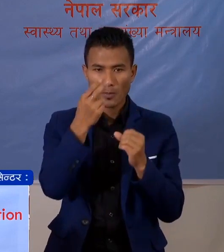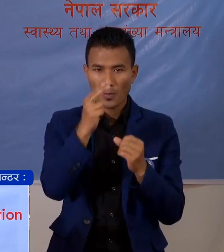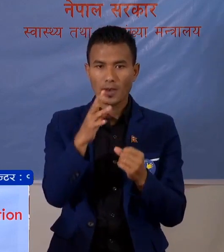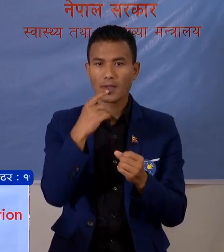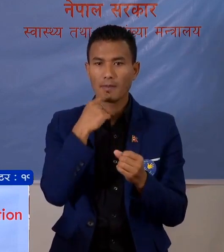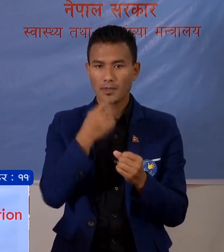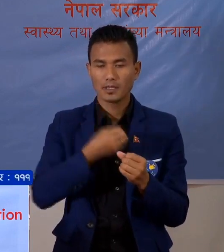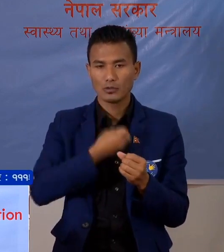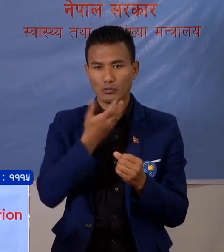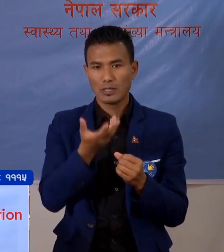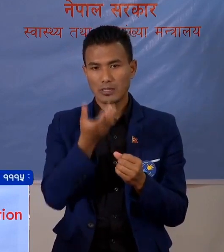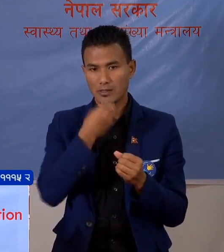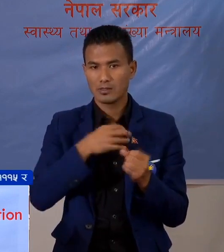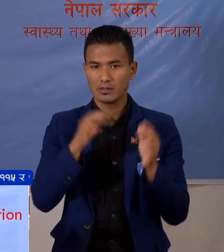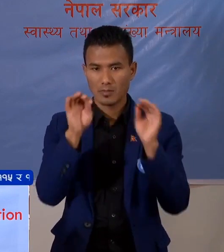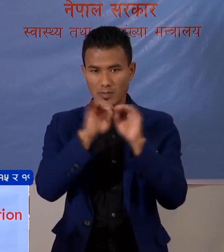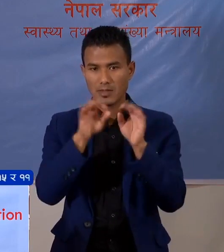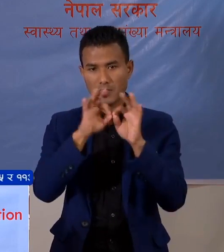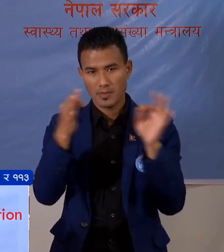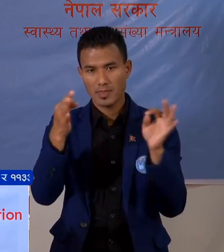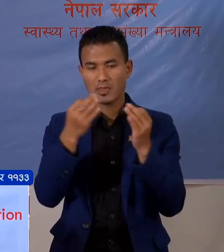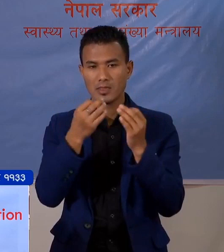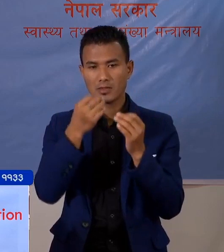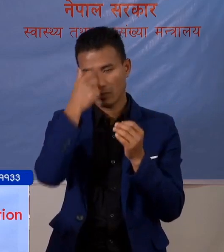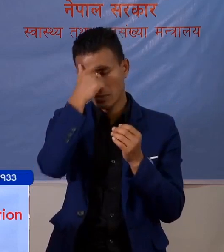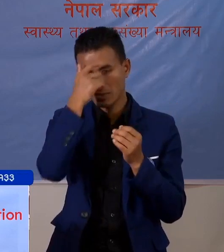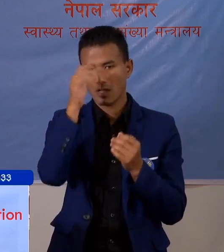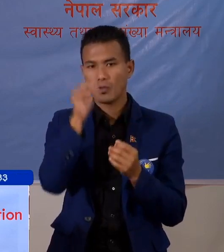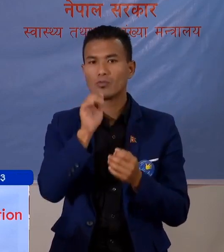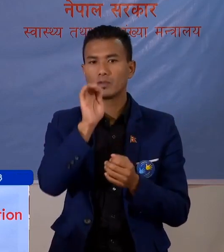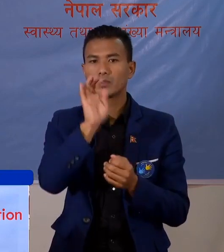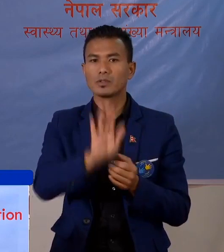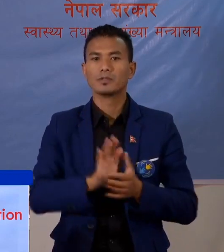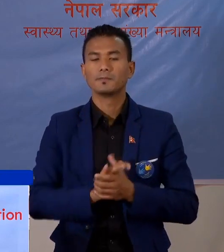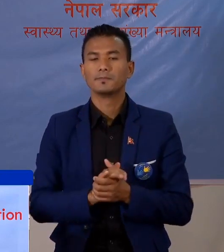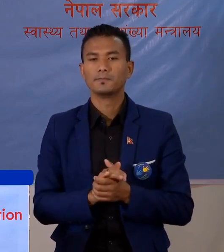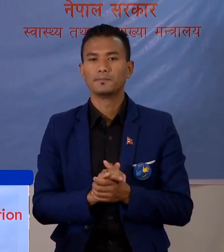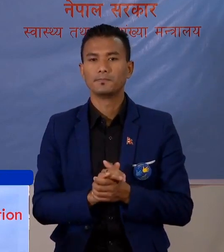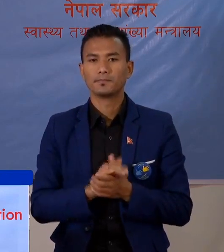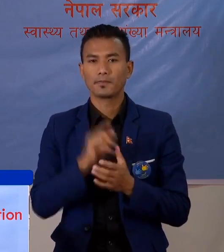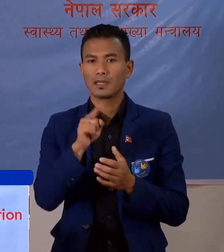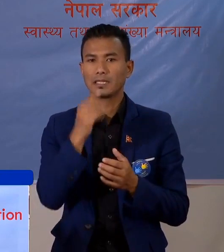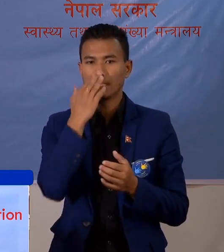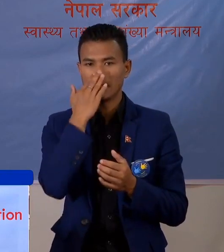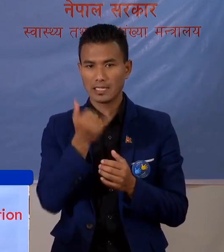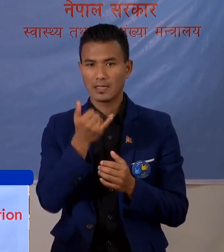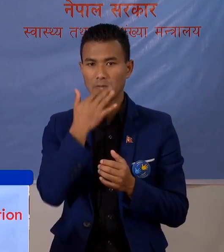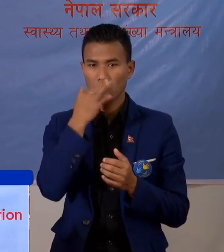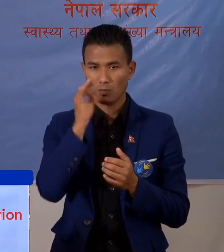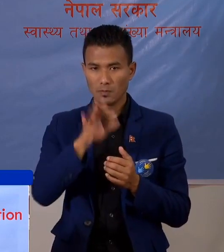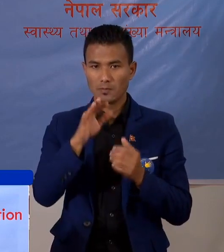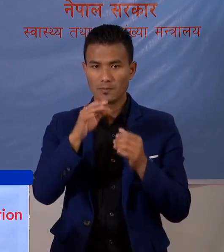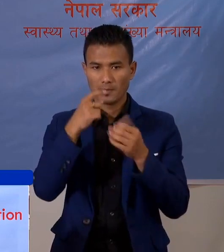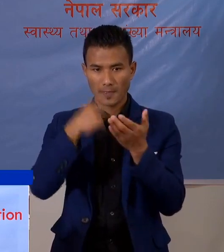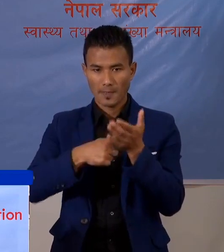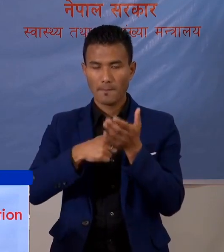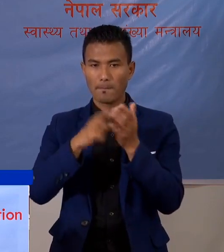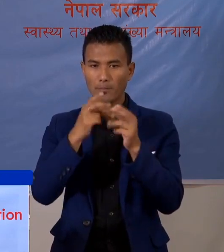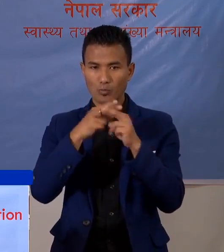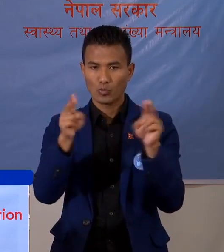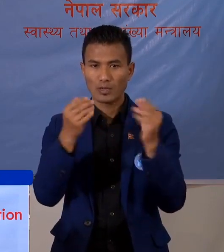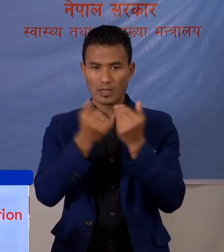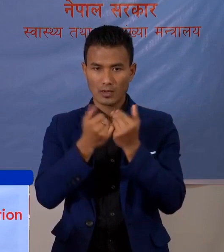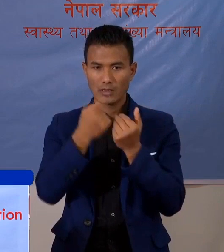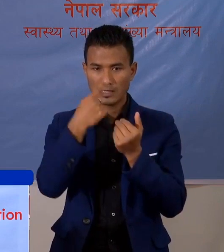समस्या हरूपनी उत्पर्ण भएका अध्देन अरूले देखाएको शा। तथा पी तोकेको मापदन्द अरू पुरा गरेर